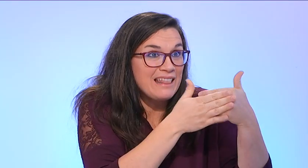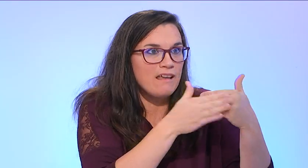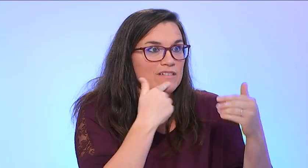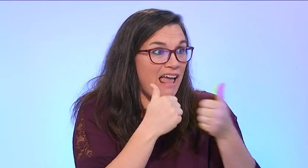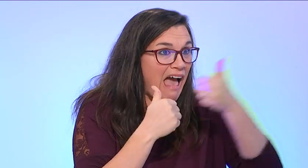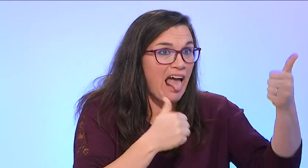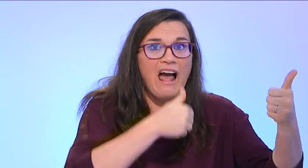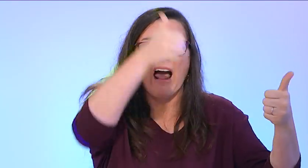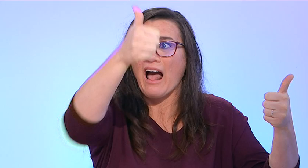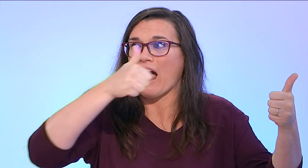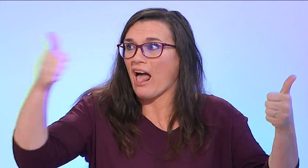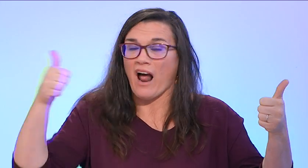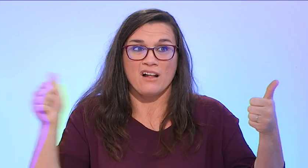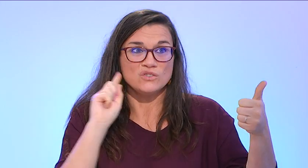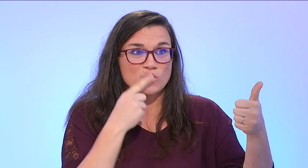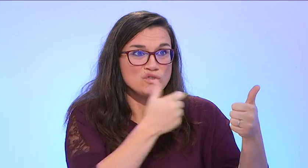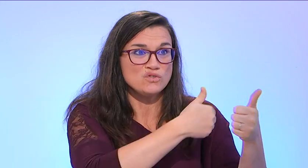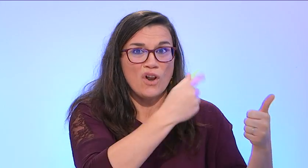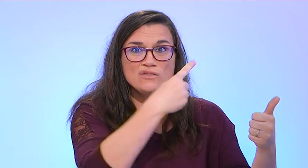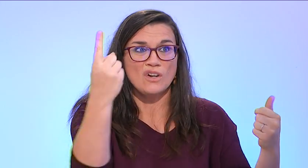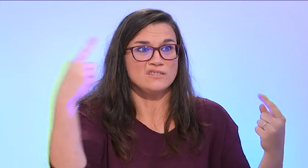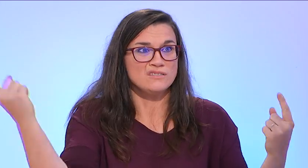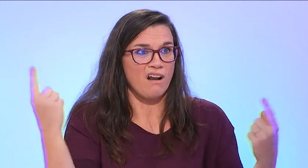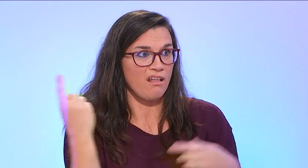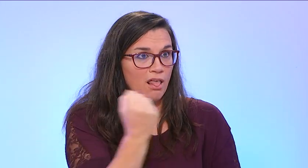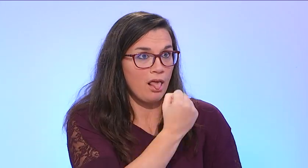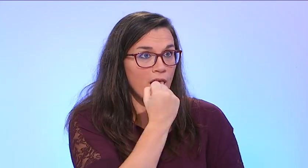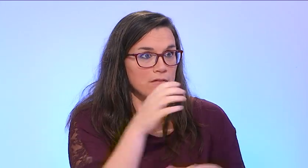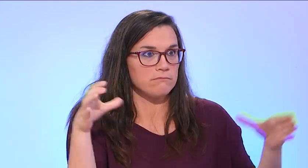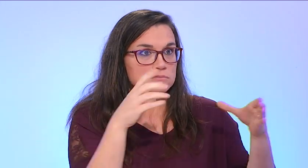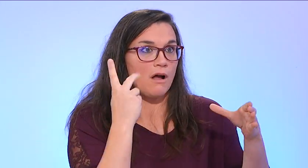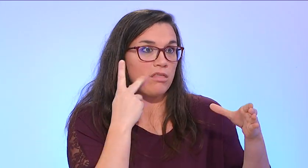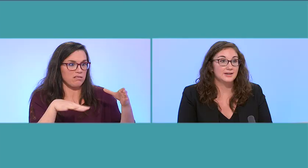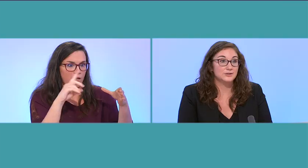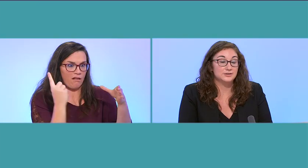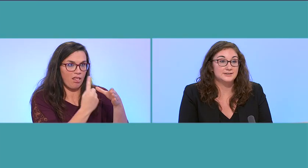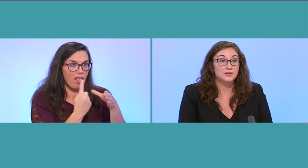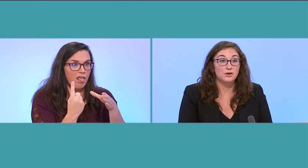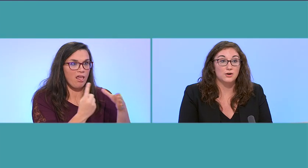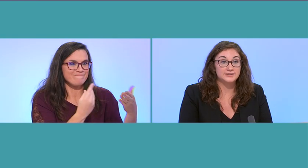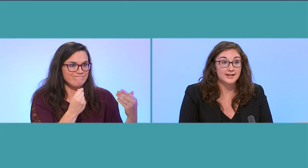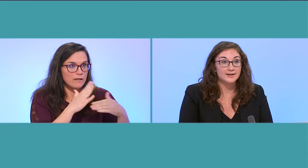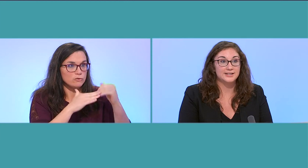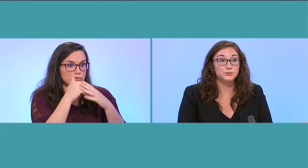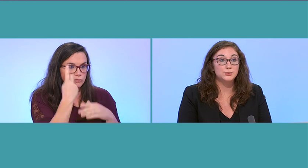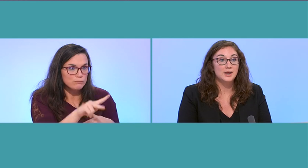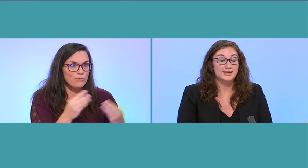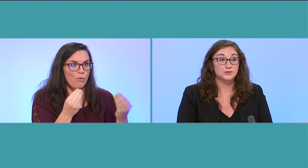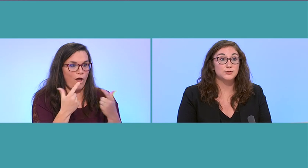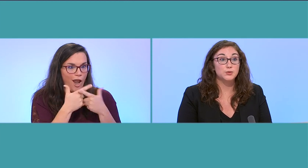la formation, c'était bien distinct. Mais là, les enfants se retrouvent intégrés dans des écoles ordinaires. Et du coup, les enfants se